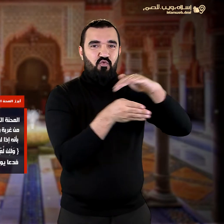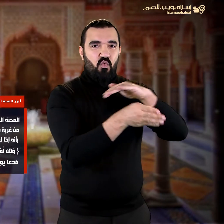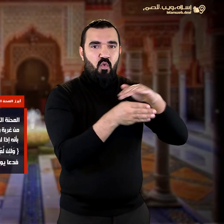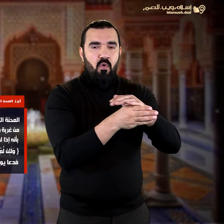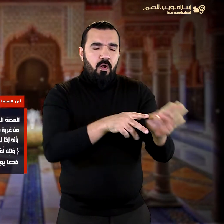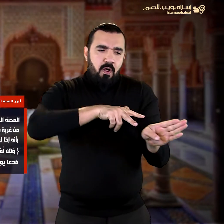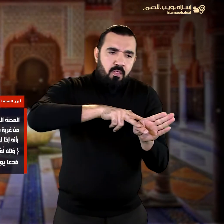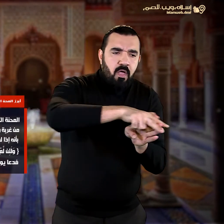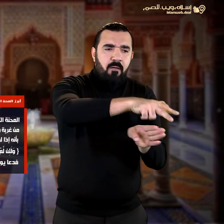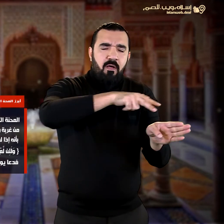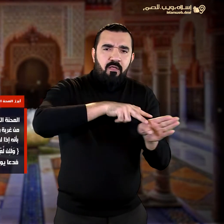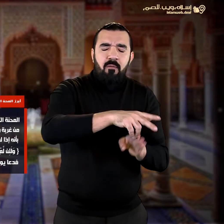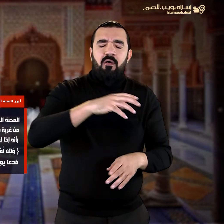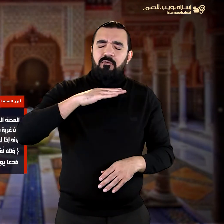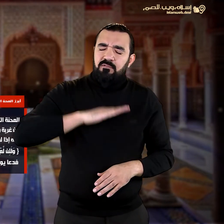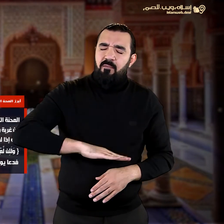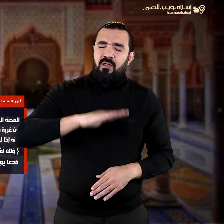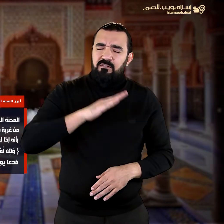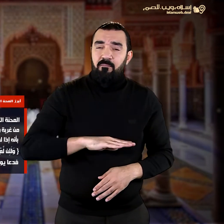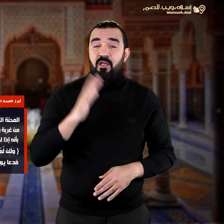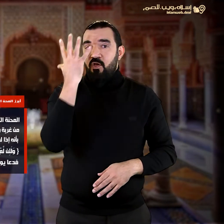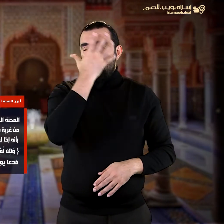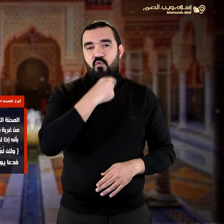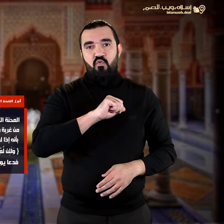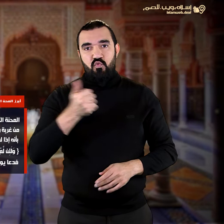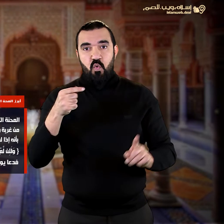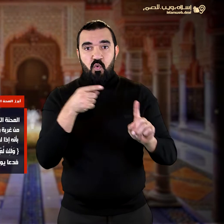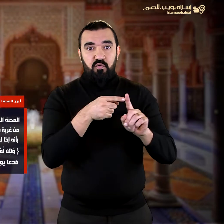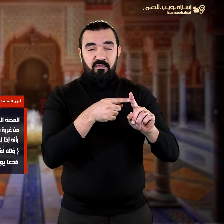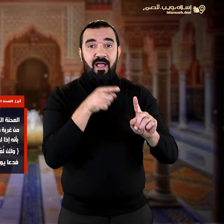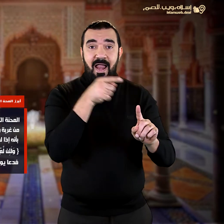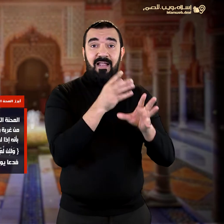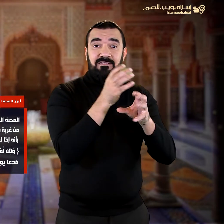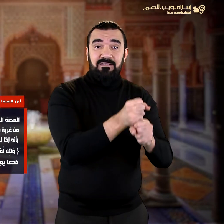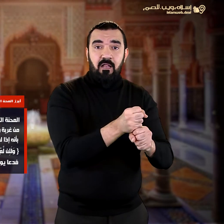يوسف عليه السلام داخله من غربة ووحشة